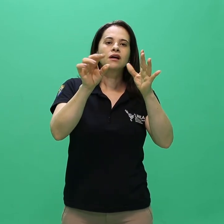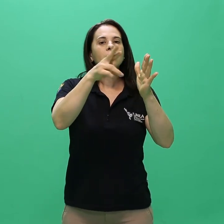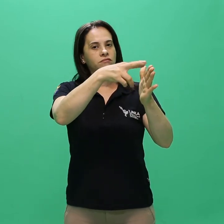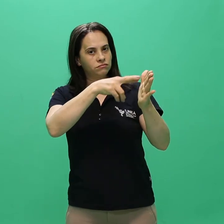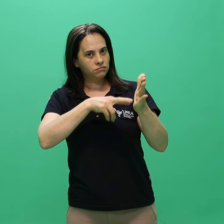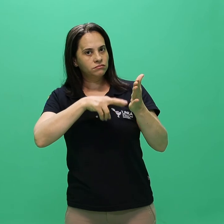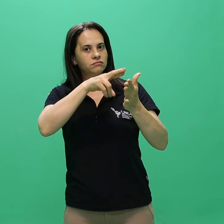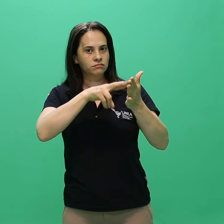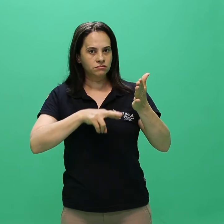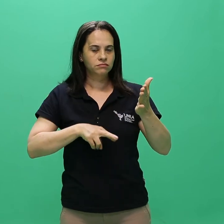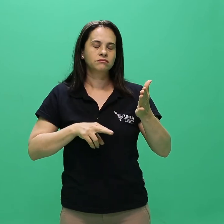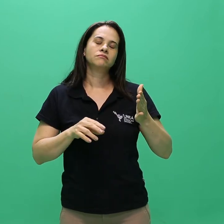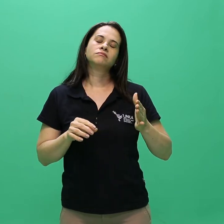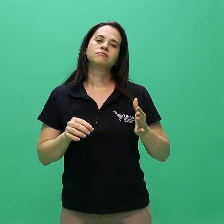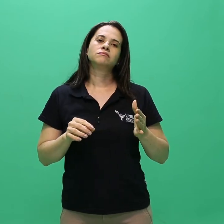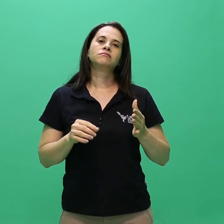comprobatórios adicionais.